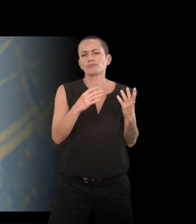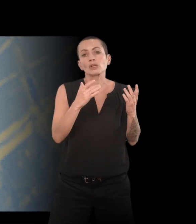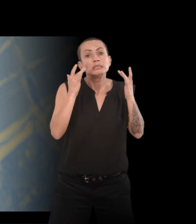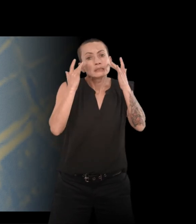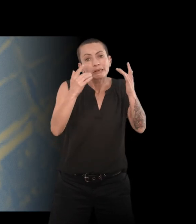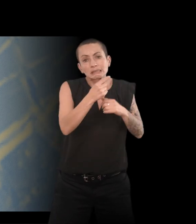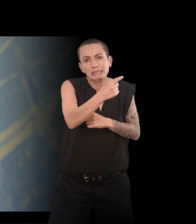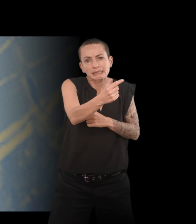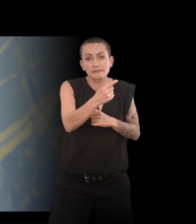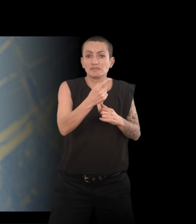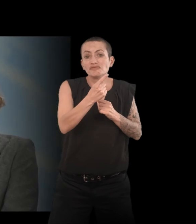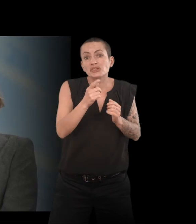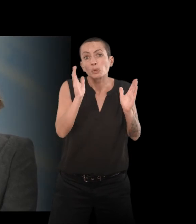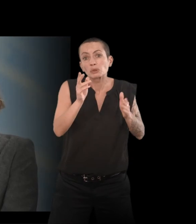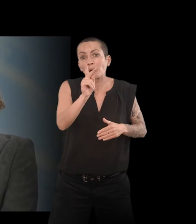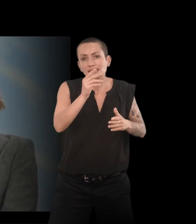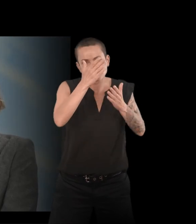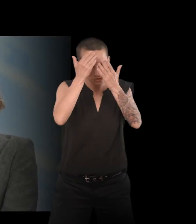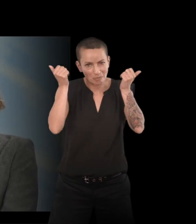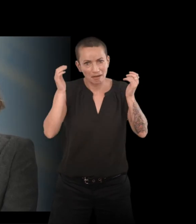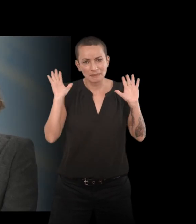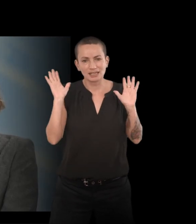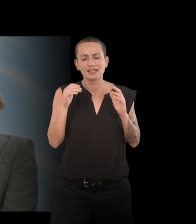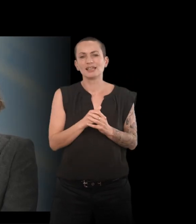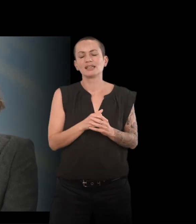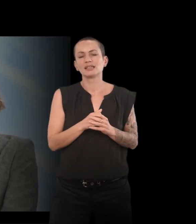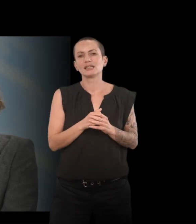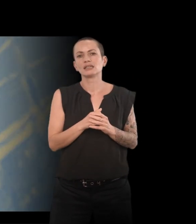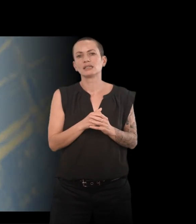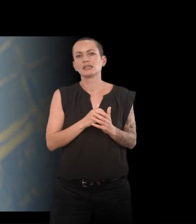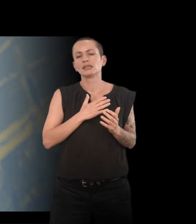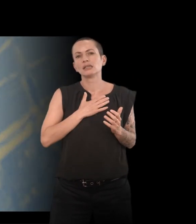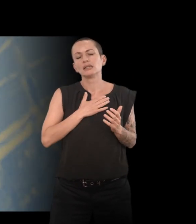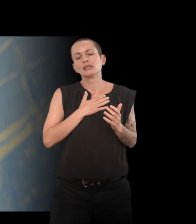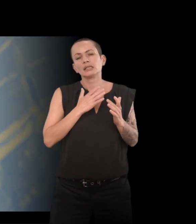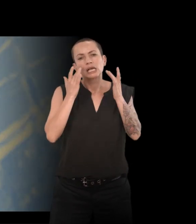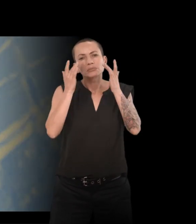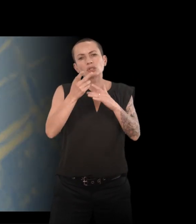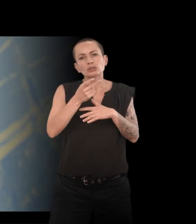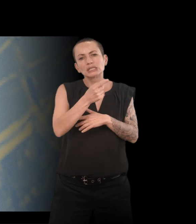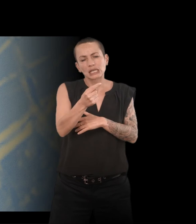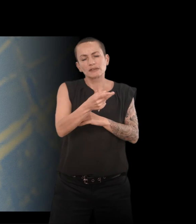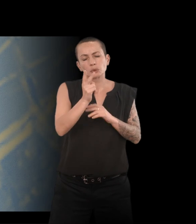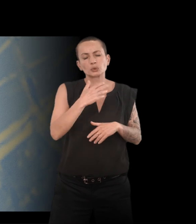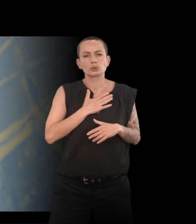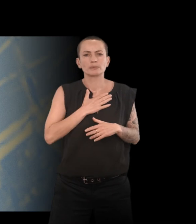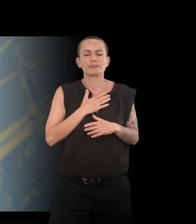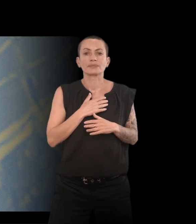si c'est les hôpitaux parisiens, pour le coup, ou pas. Mais... C'est vrai que la